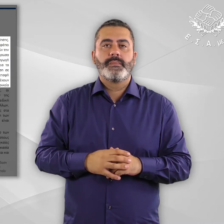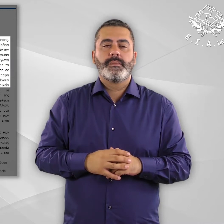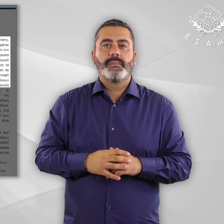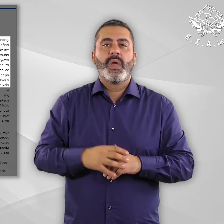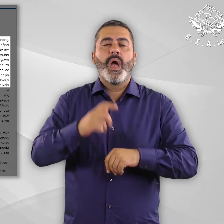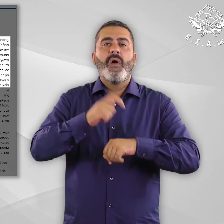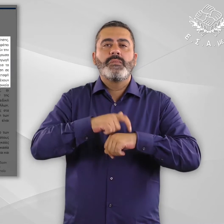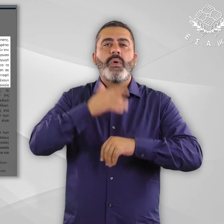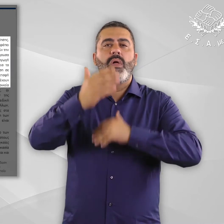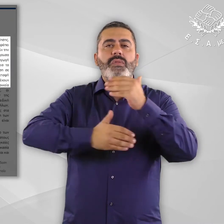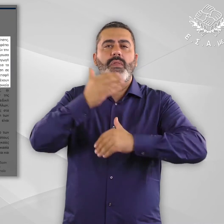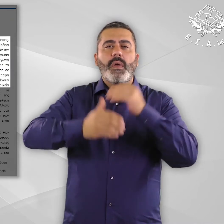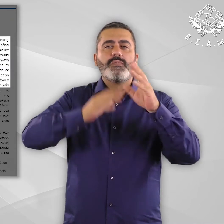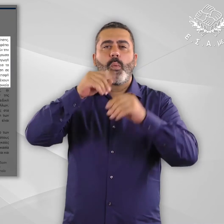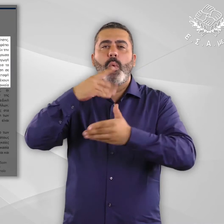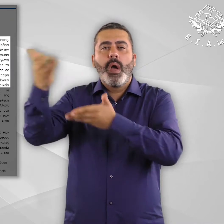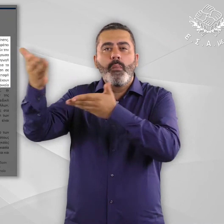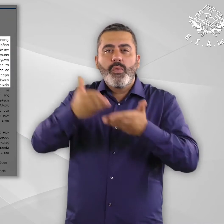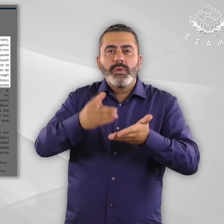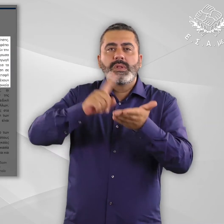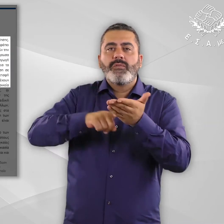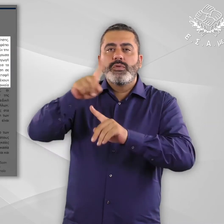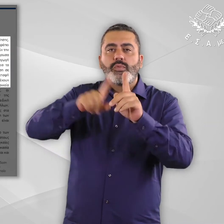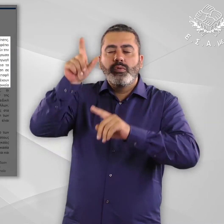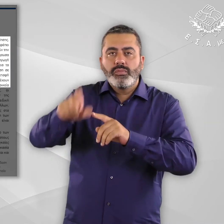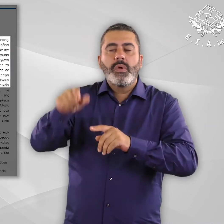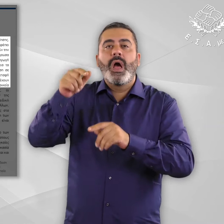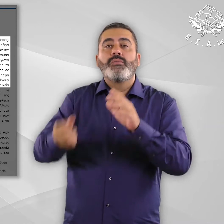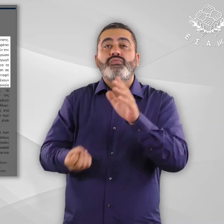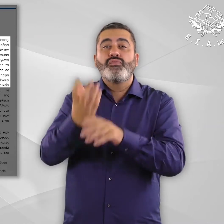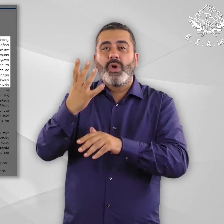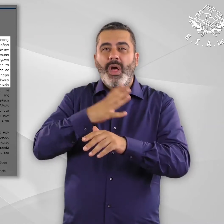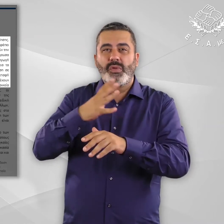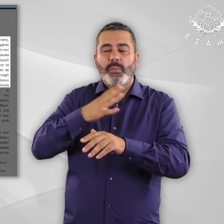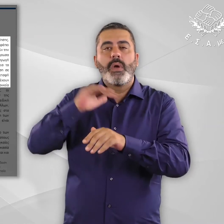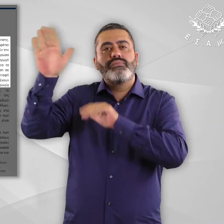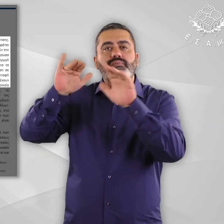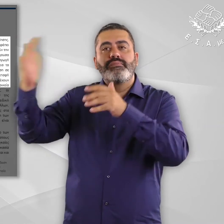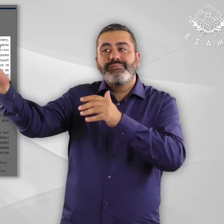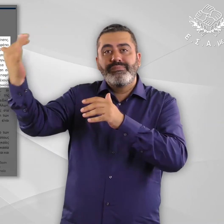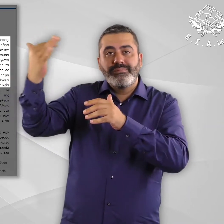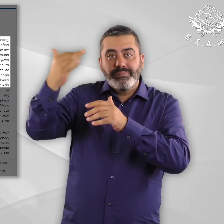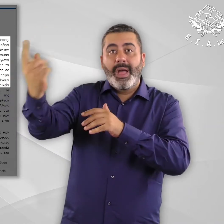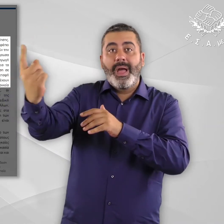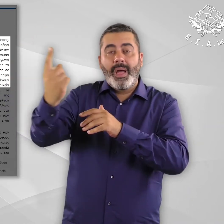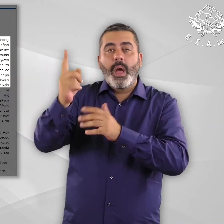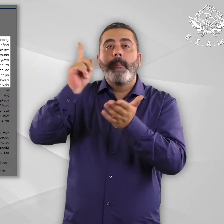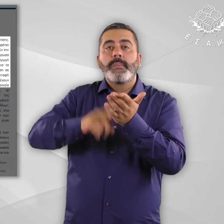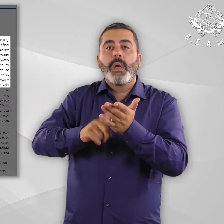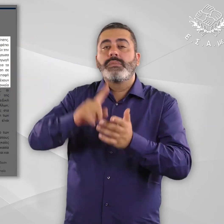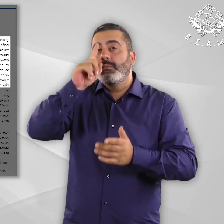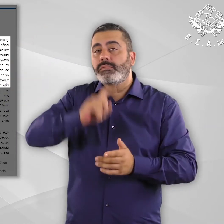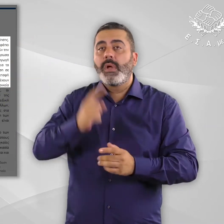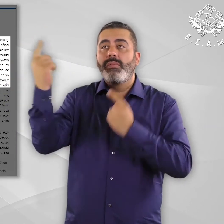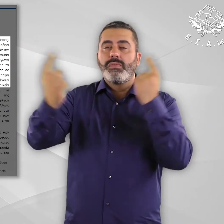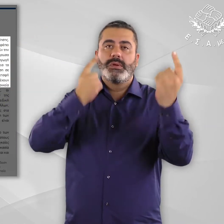όλη τη διάρκεια των διαδικασιών υποδοχής και ταυτοποίησης, οι νεοεισερχόμενοι πολίτες τρίτων χωρών ή ανηθαγενείς θα πρέπει να τελούν